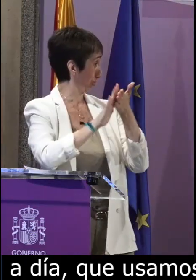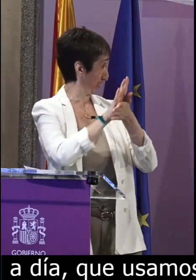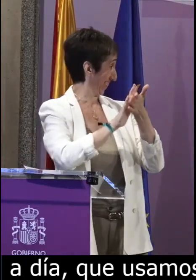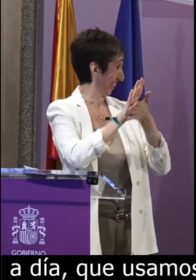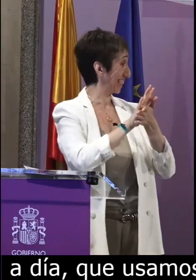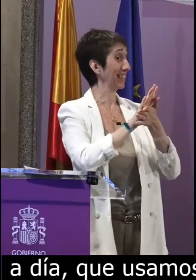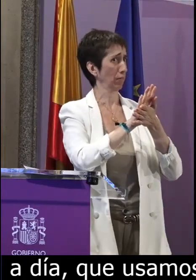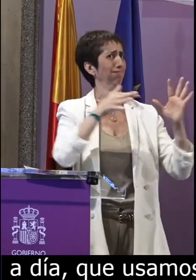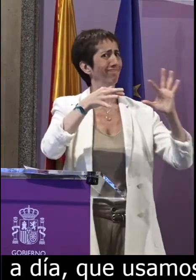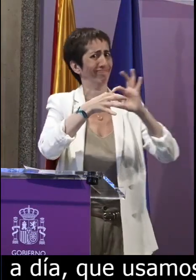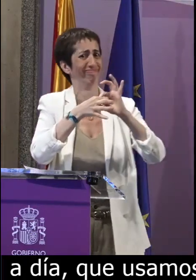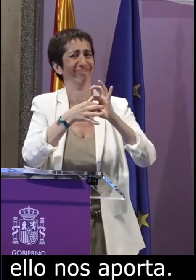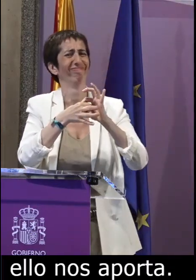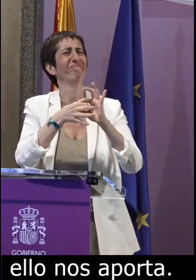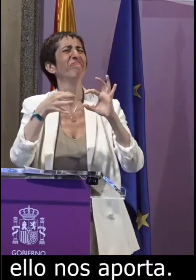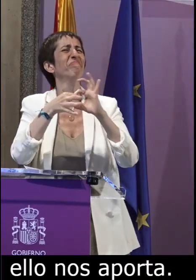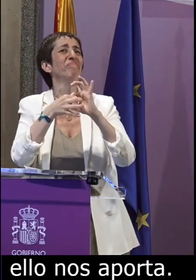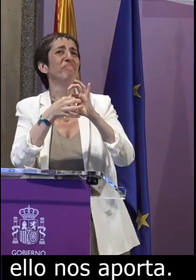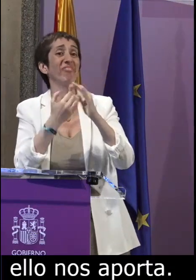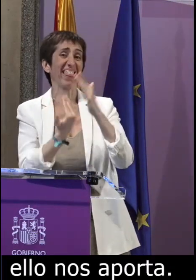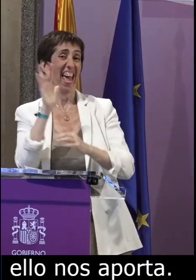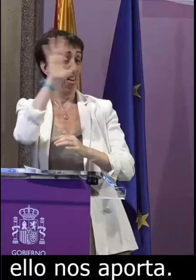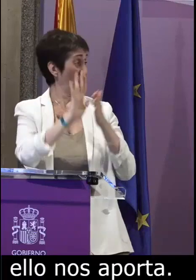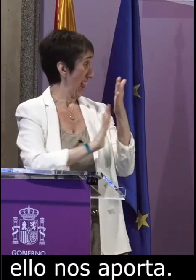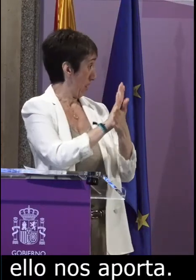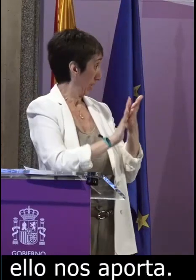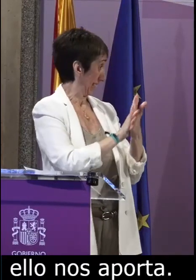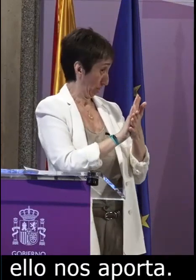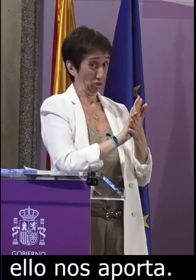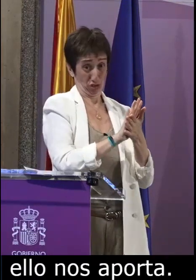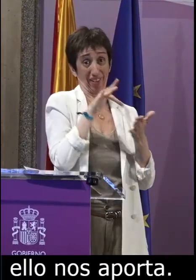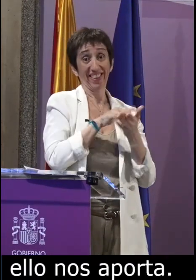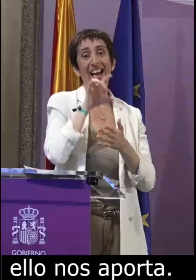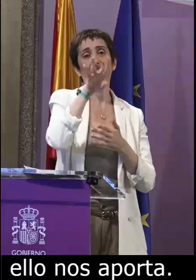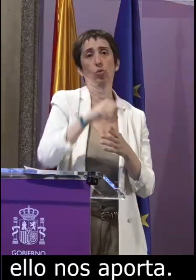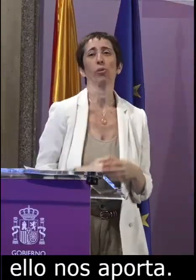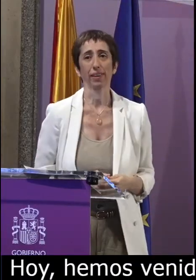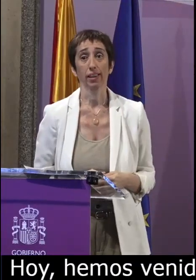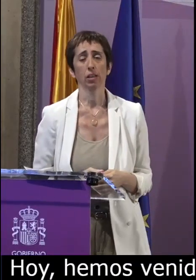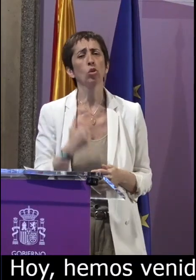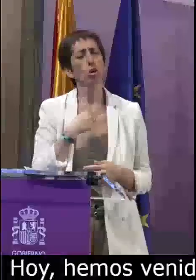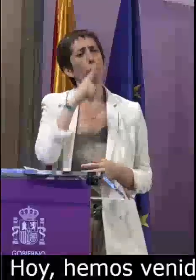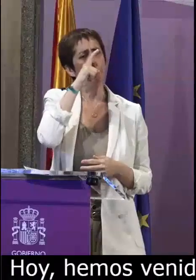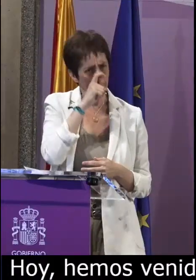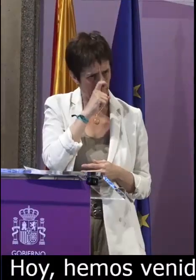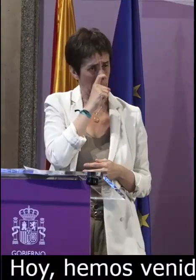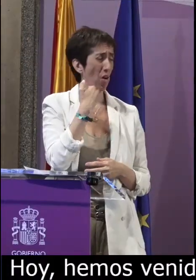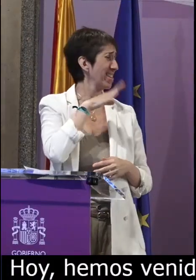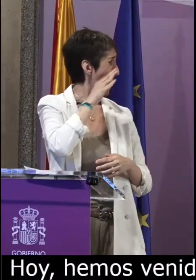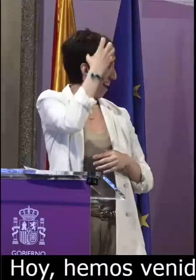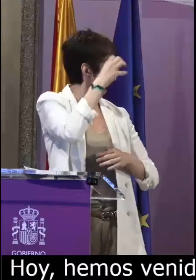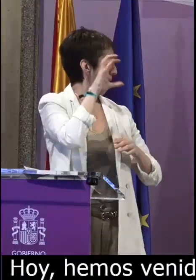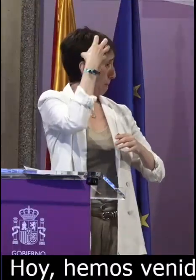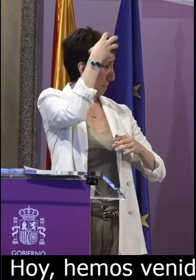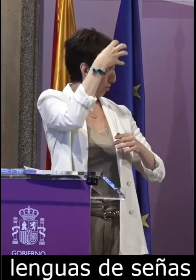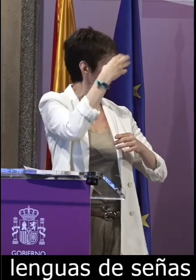hoy hemos venido a hablar del corpus de la lengua de signos española en el marco de la celebración del día nacional de lengua de signos